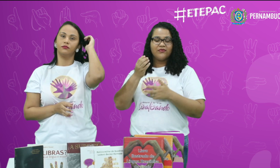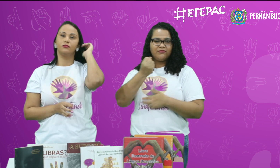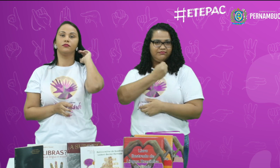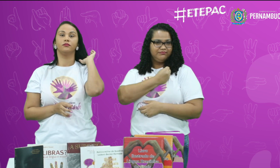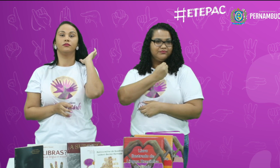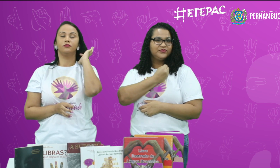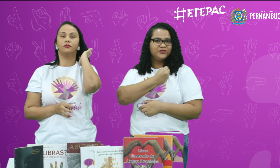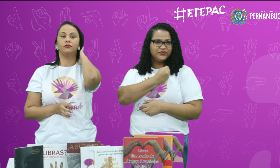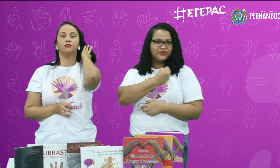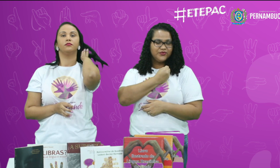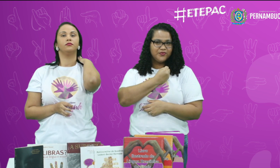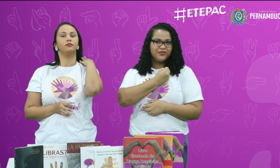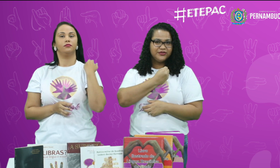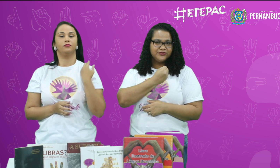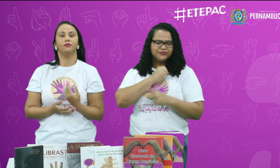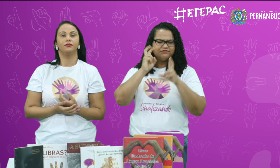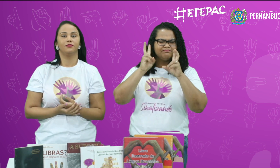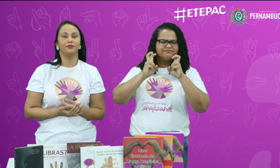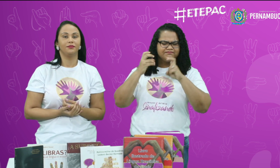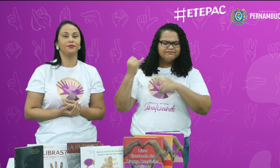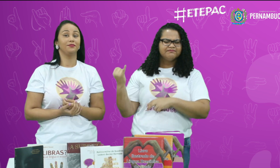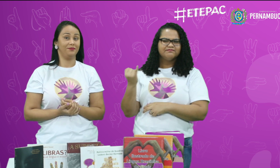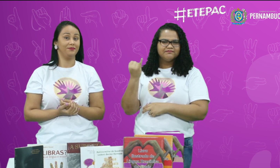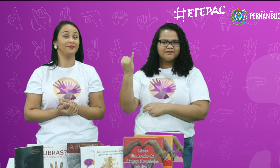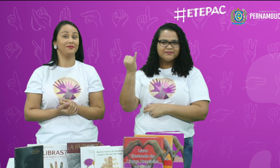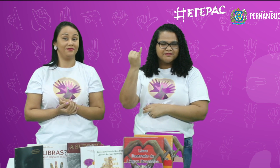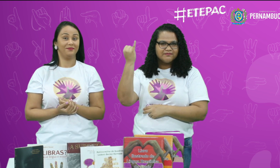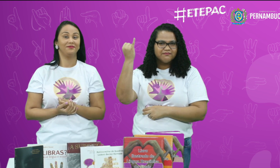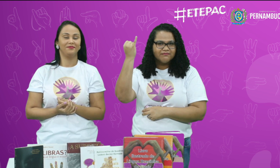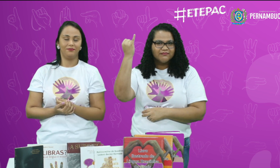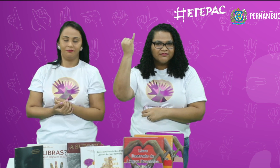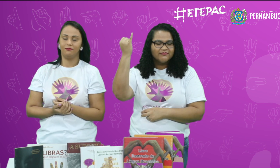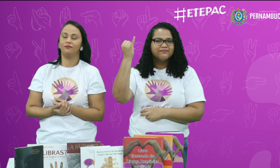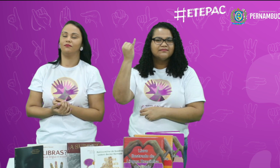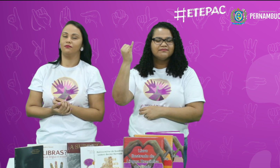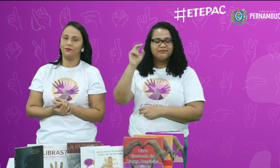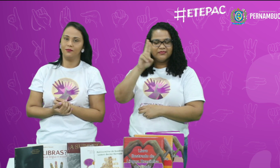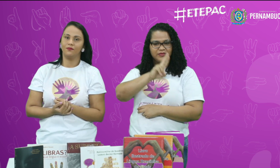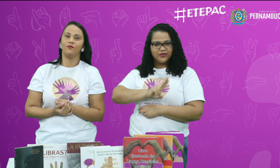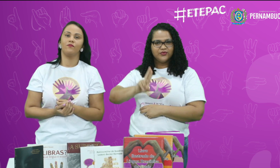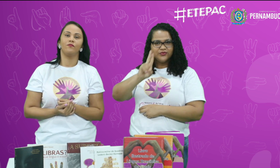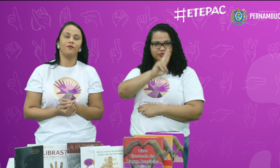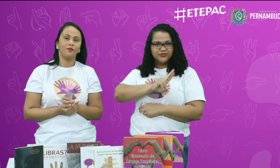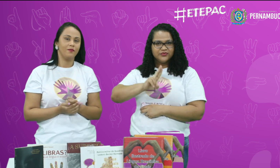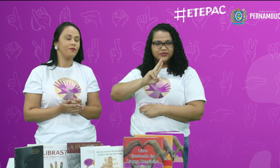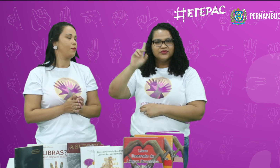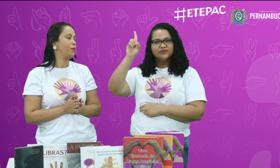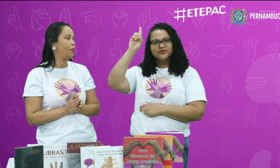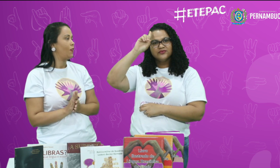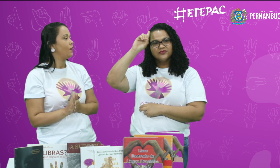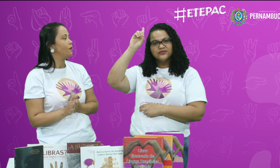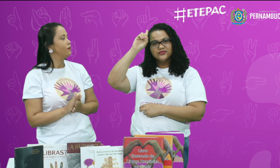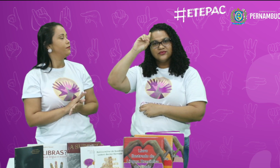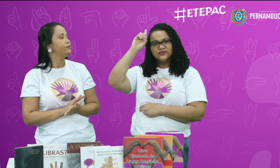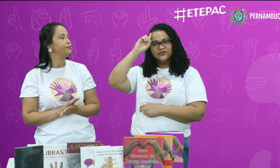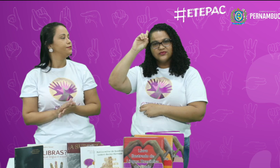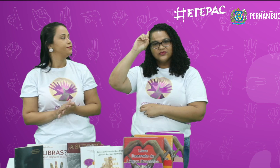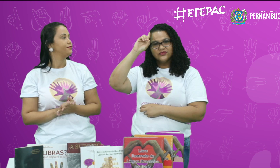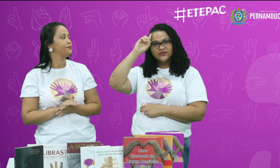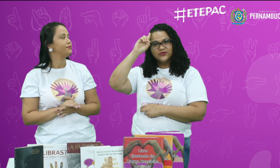Foi sobre os números. Foi um tema importante. De como se usar, né? O